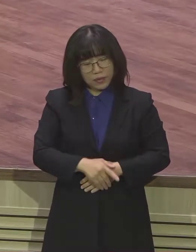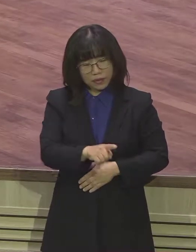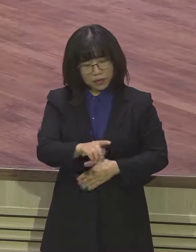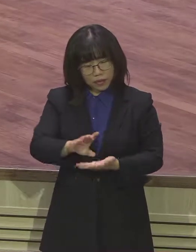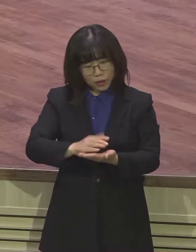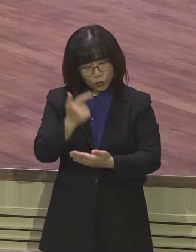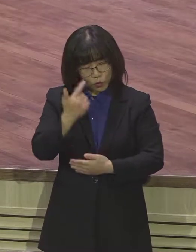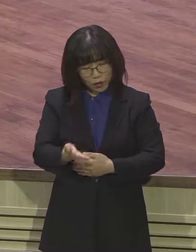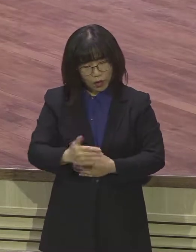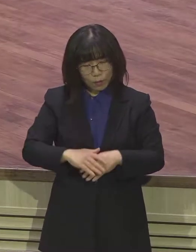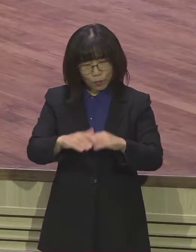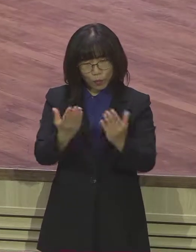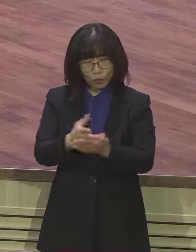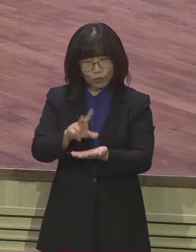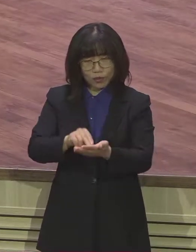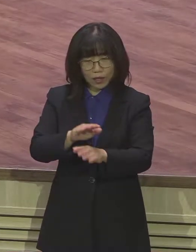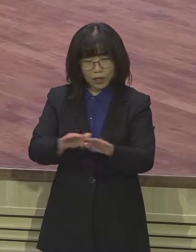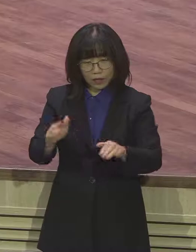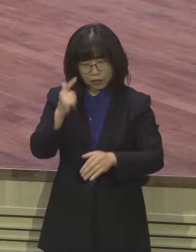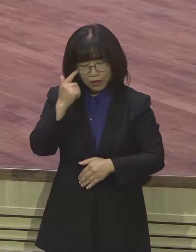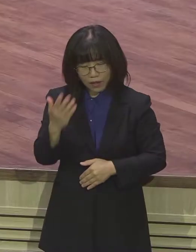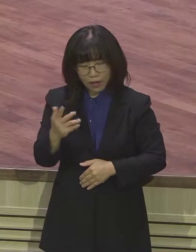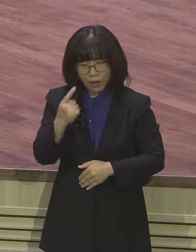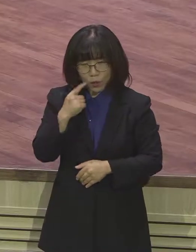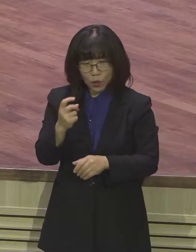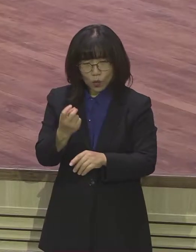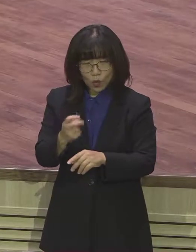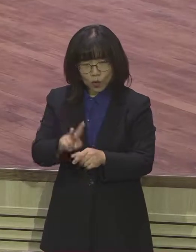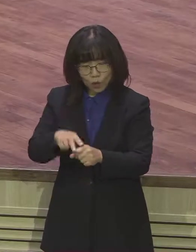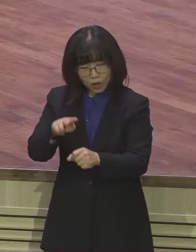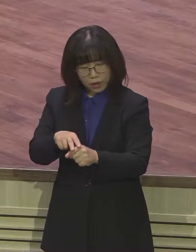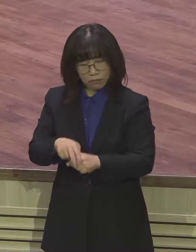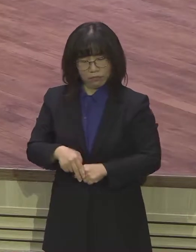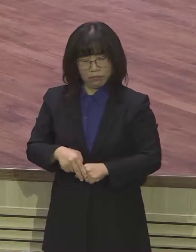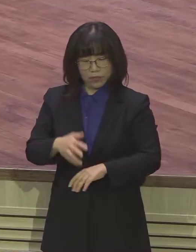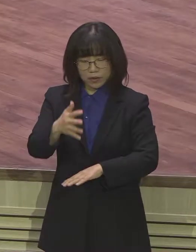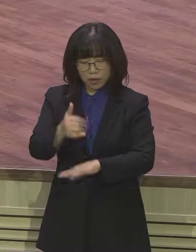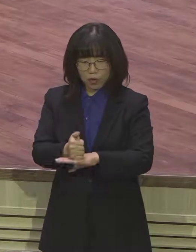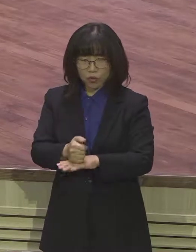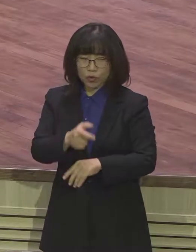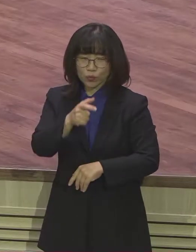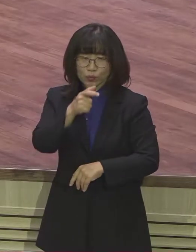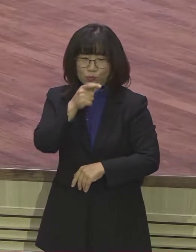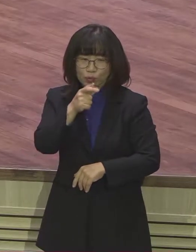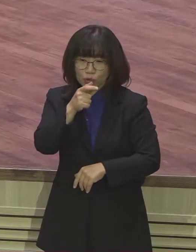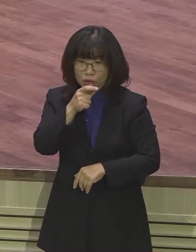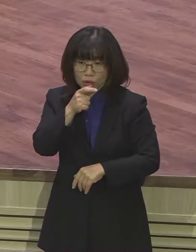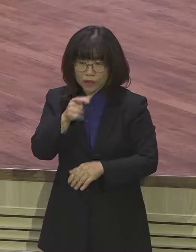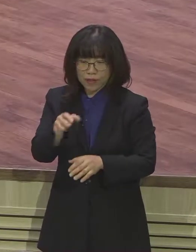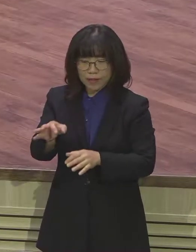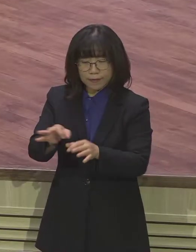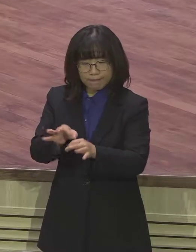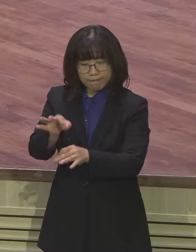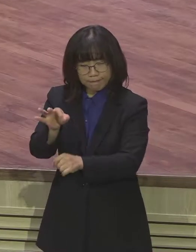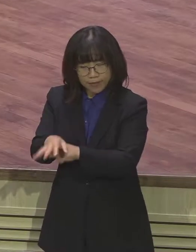음료 시장이 아니라 그들은 생소 시장을 겨냥하고 있다는 것입니다 물보다 더 흔한 코카콜라 되는 것